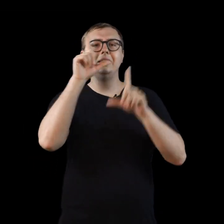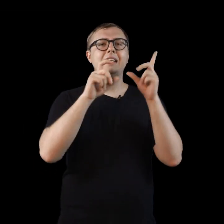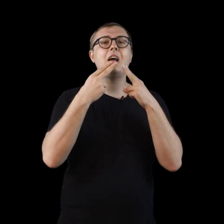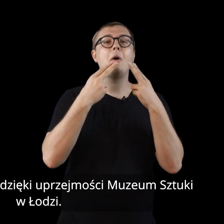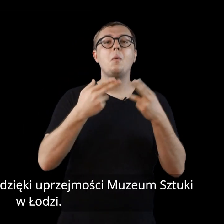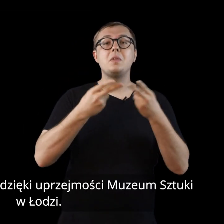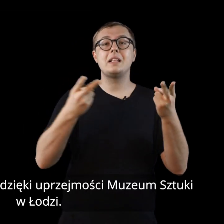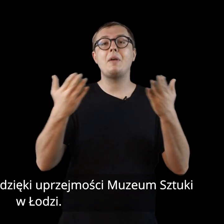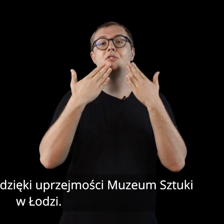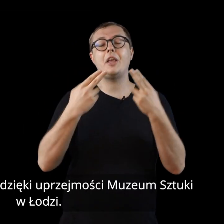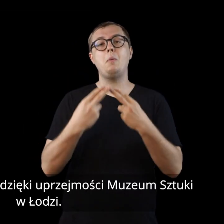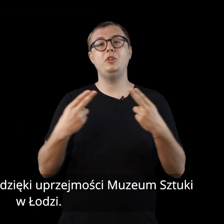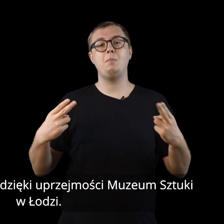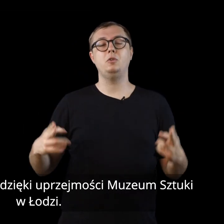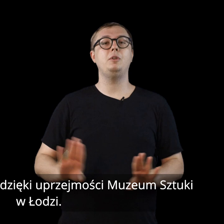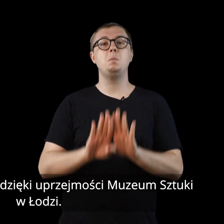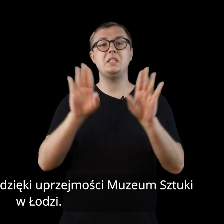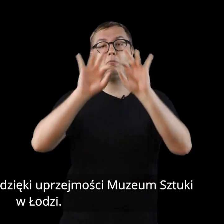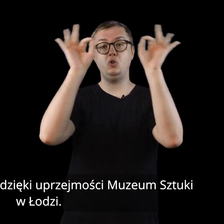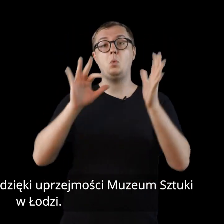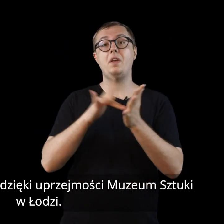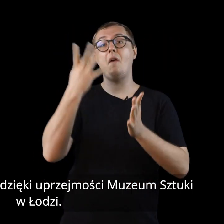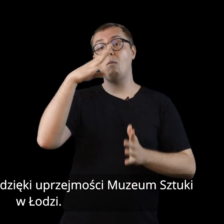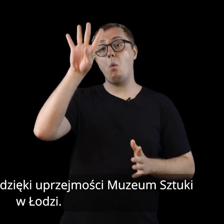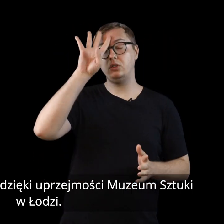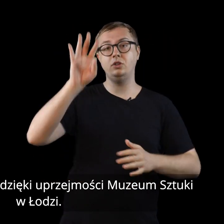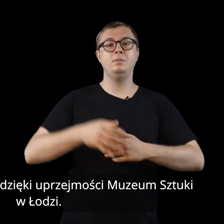Zdjęcia udostępnione dzięki uprzejmości Muzeum Sztuki w Łodzi